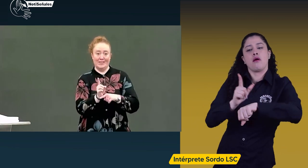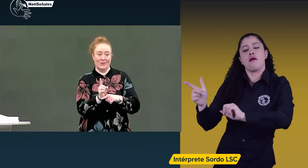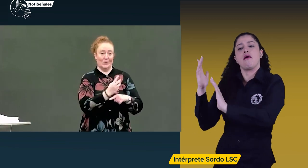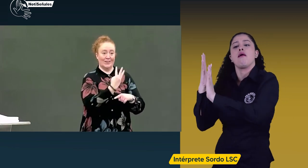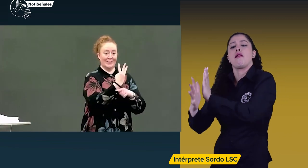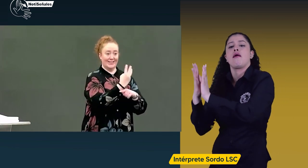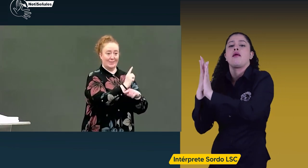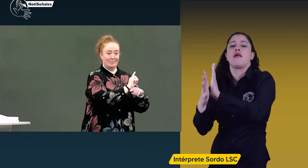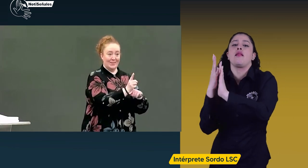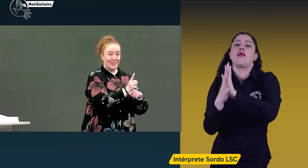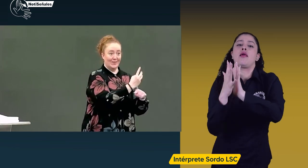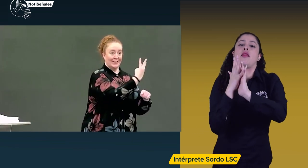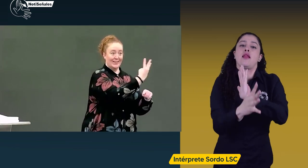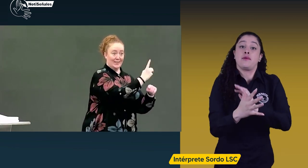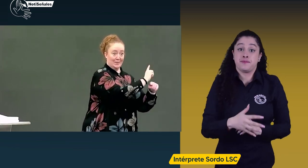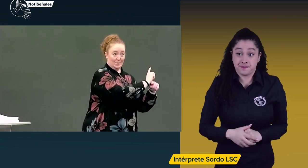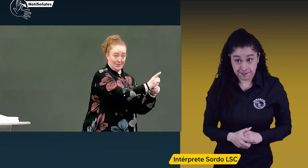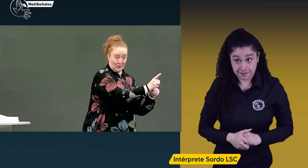expuesto y continuaremos con las votaciones.